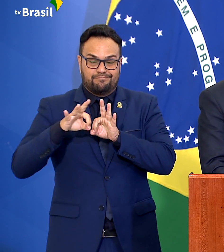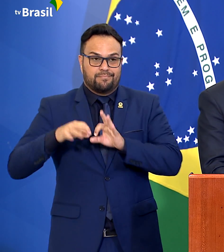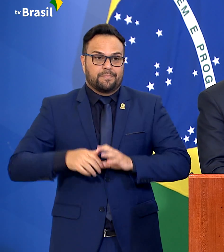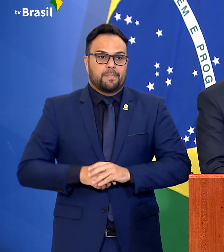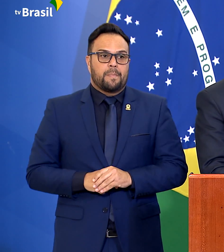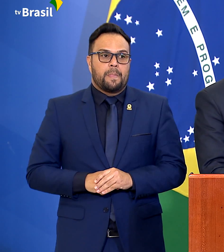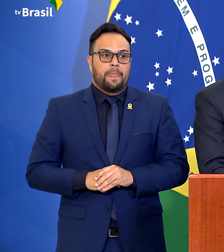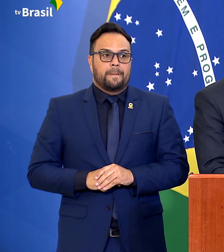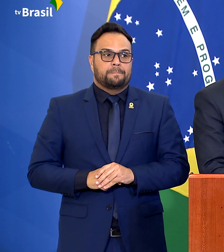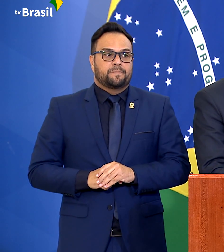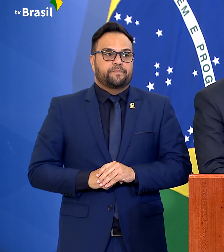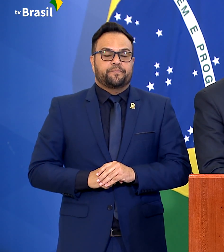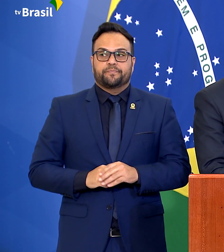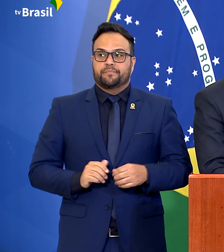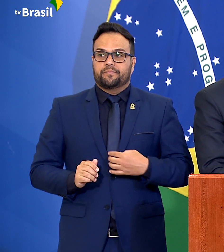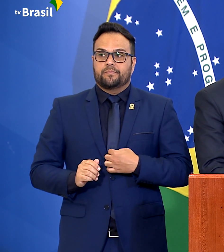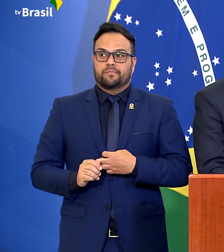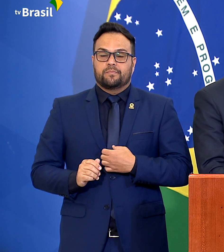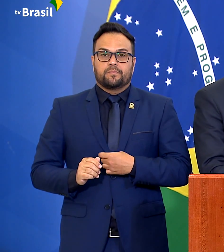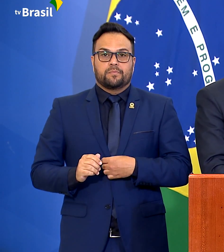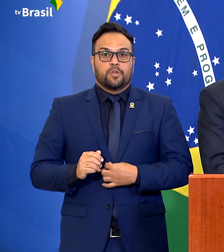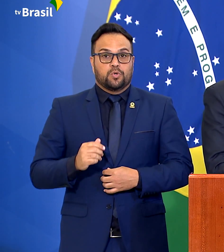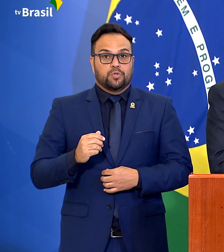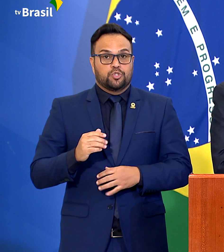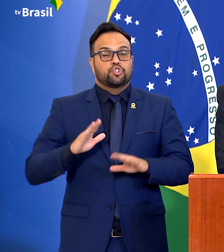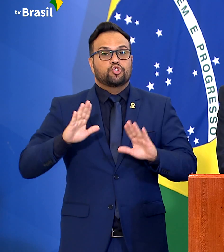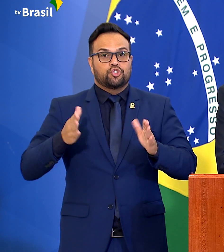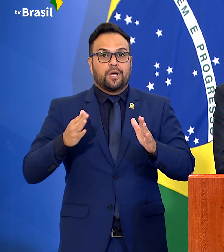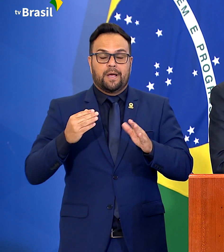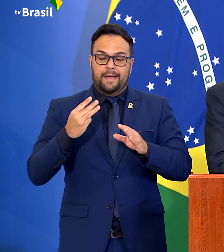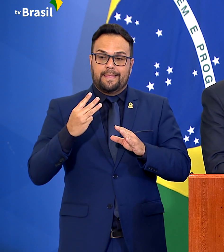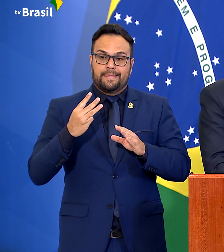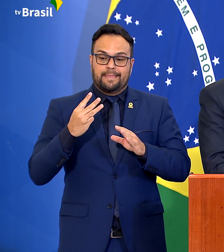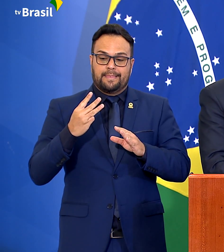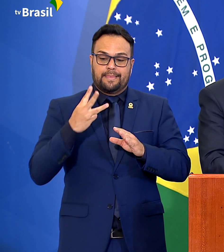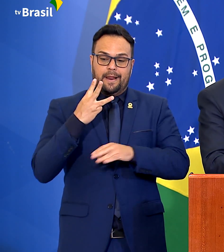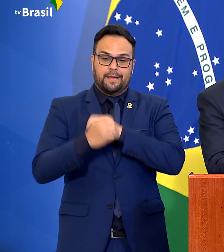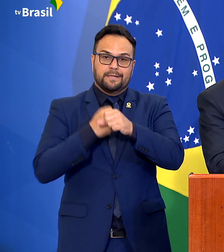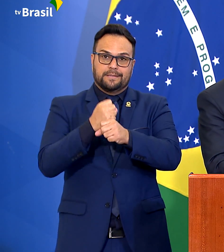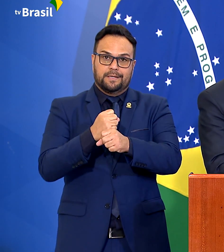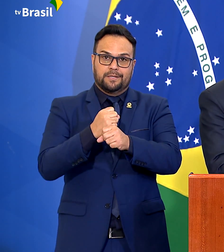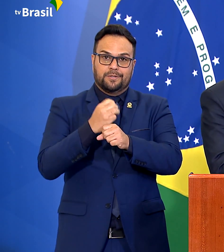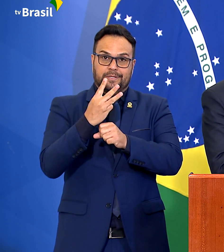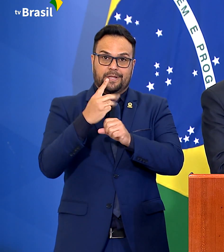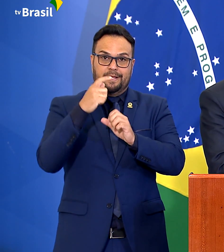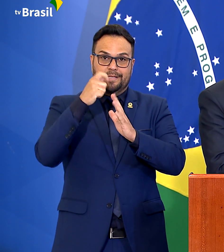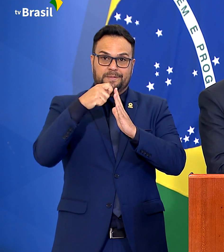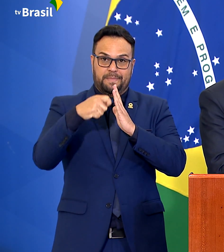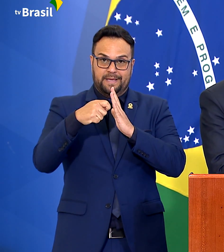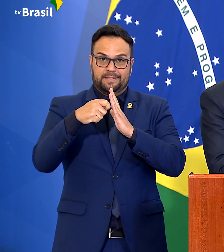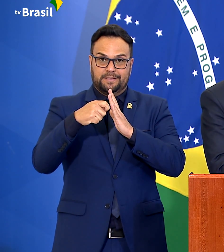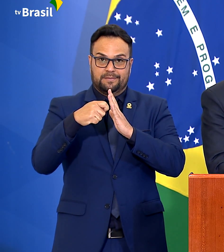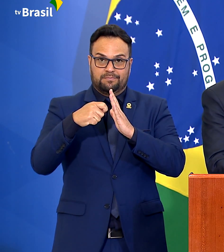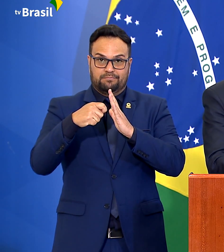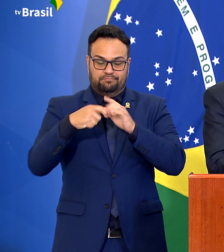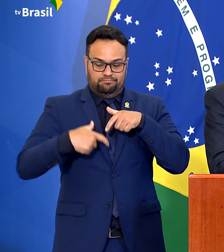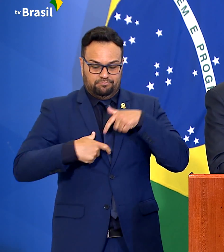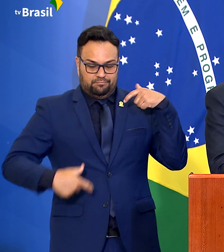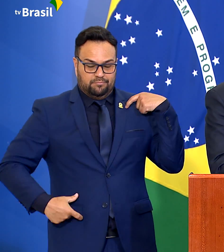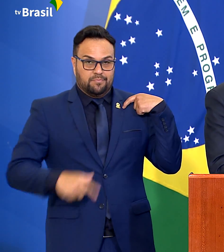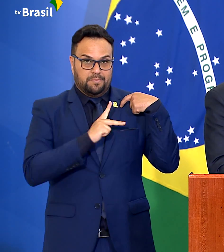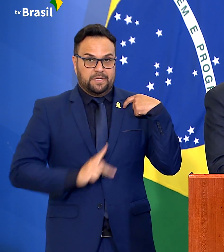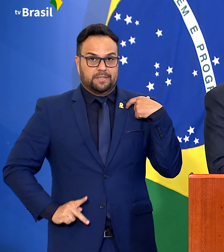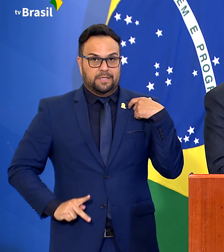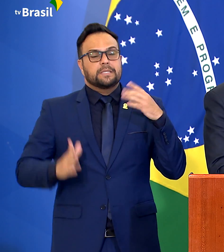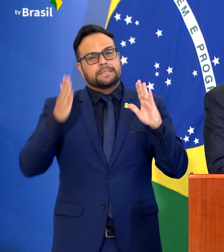Ao longo do nosso mandato, 3 anos e 3 meses, apesar de